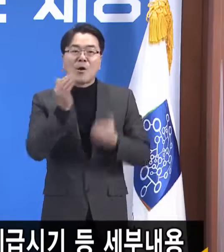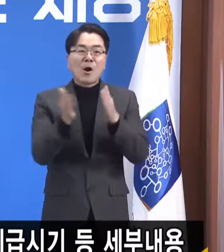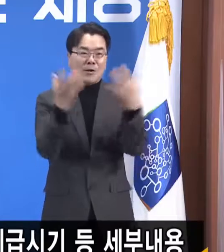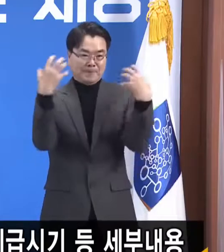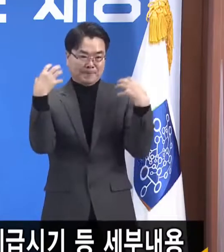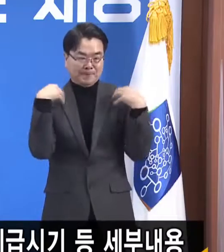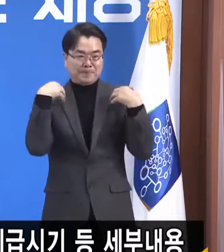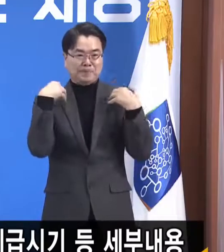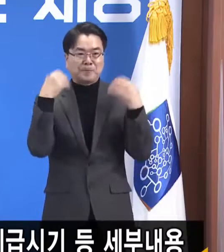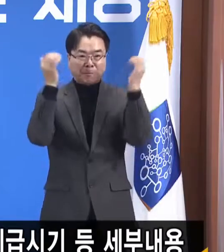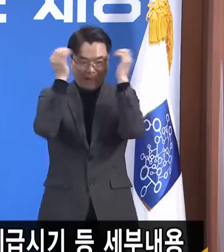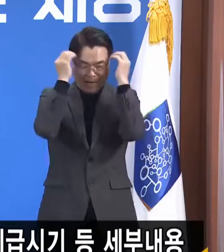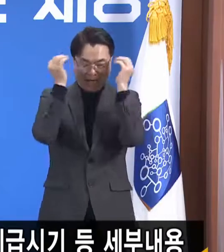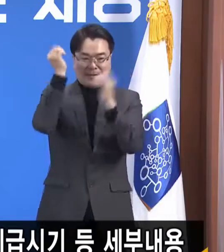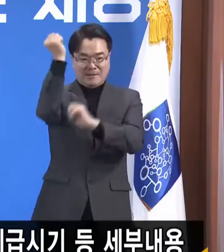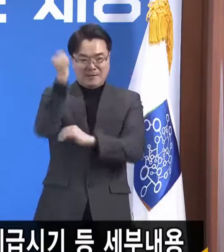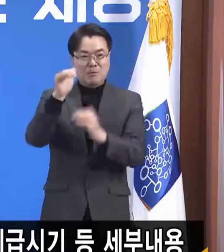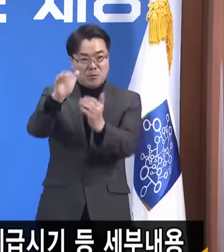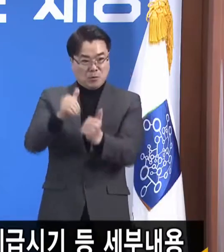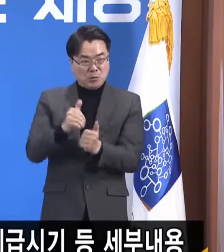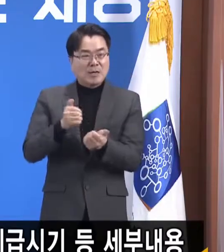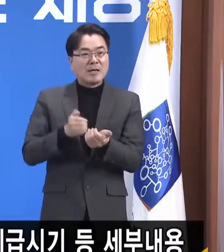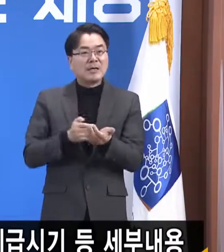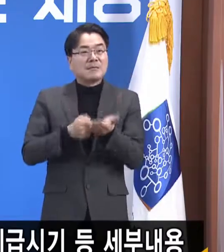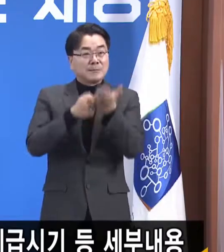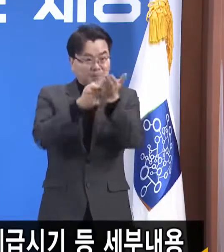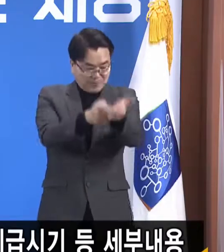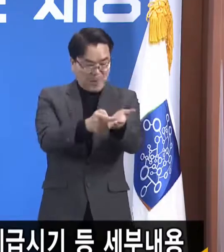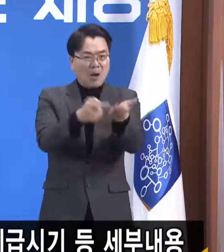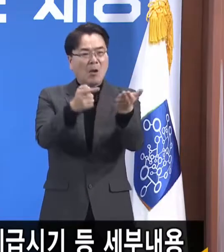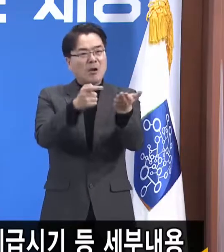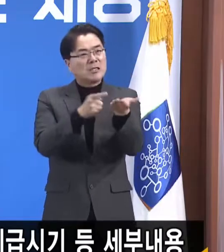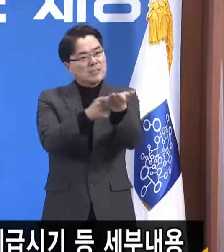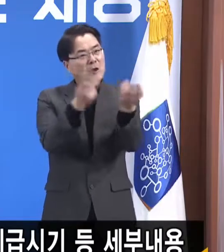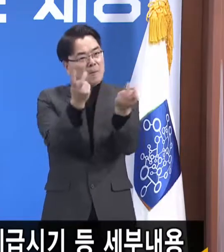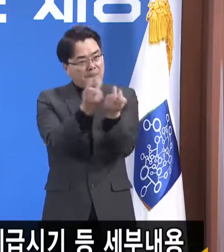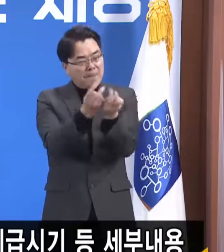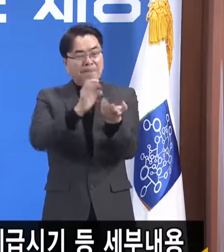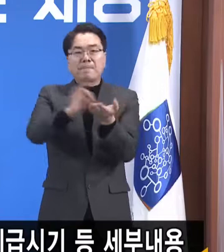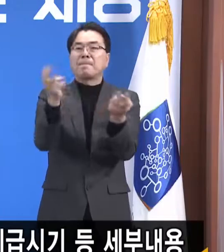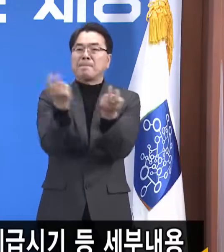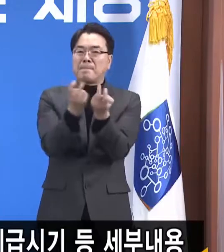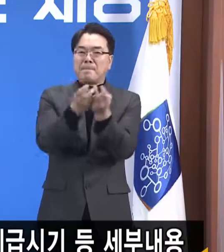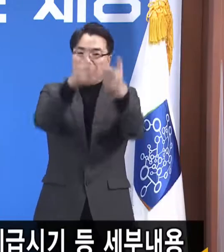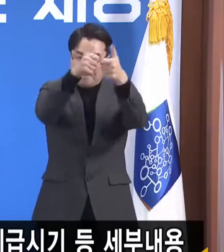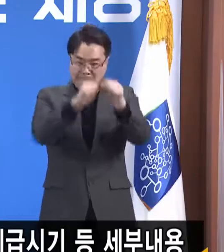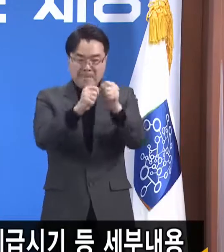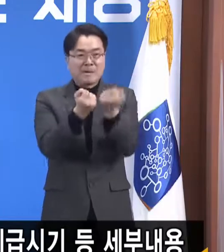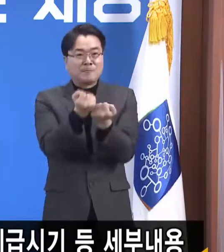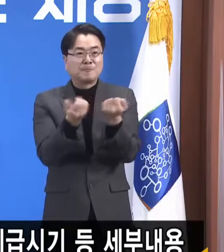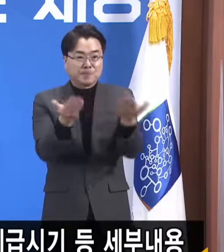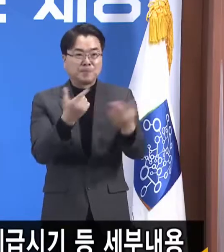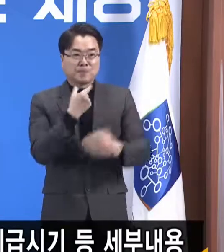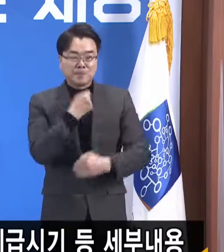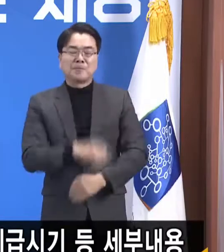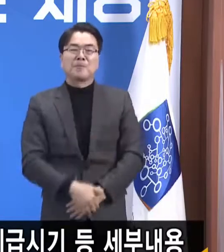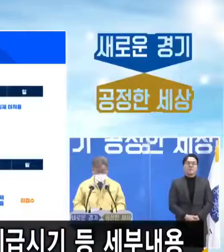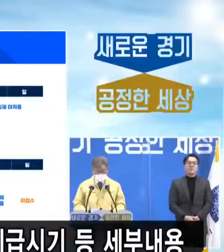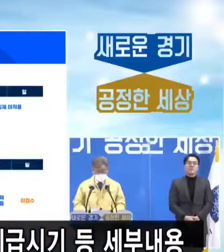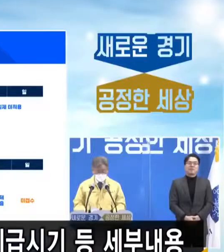재난기본소득의 지급 신청 및 사용방법에 대해서 자세하게 설명을 드리도록 하겠습니다.